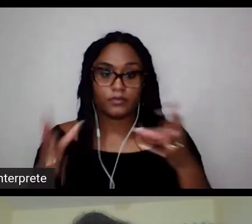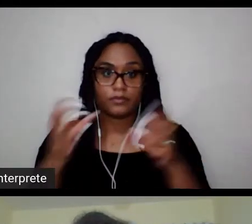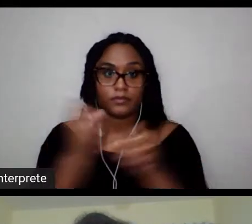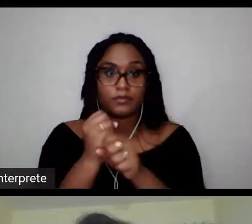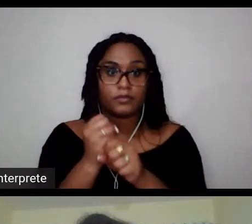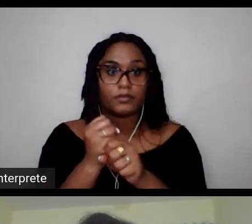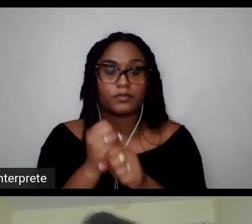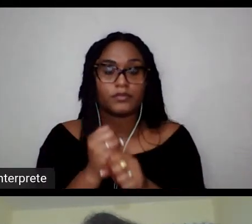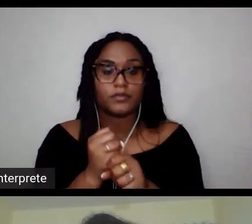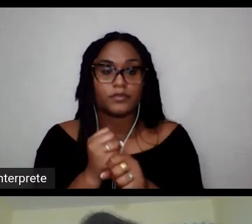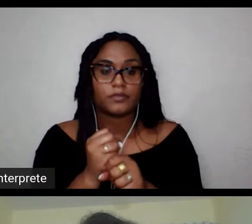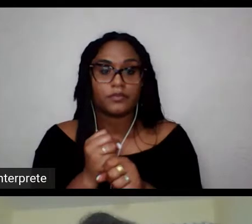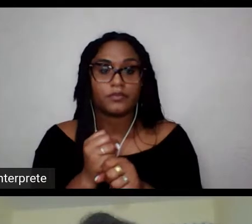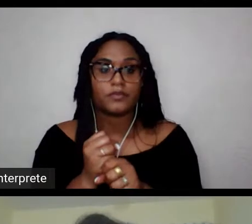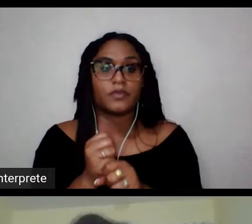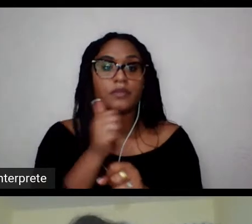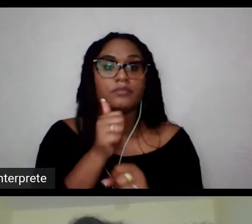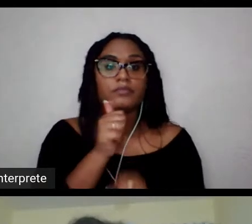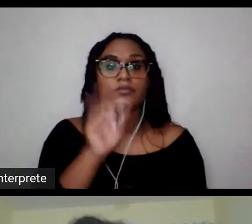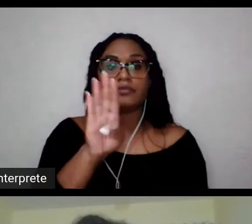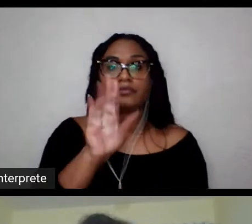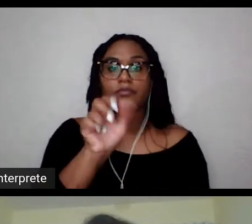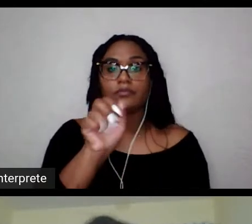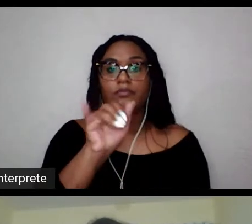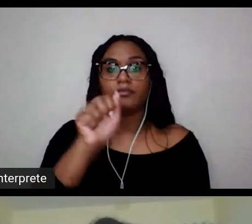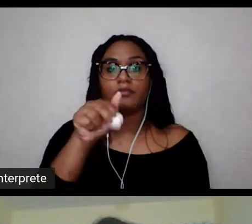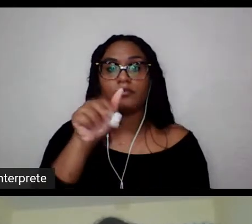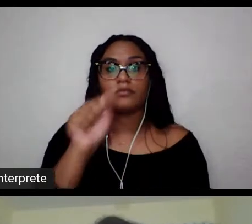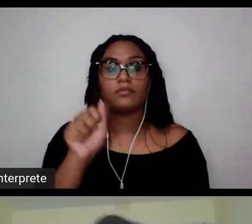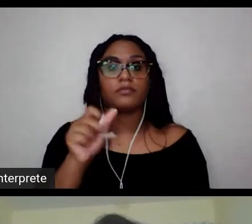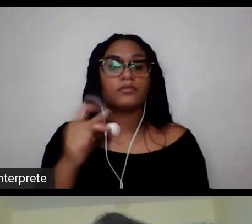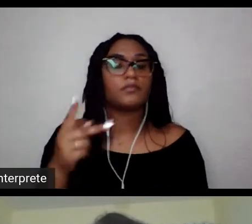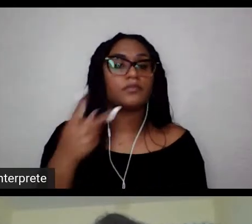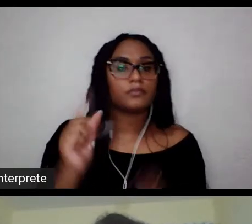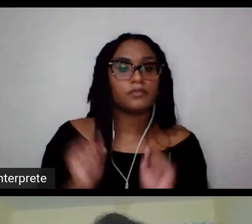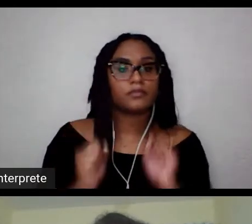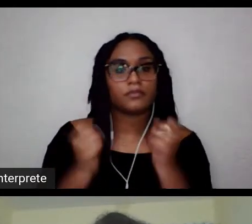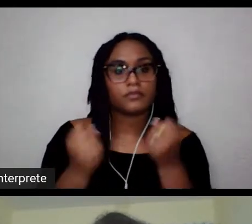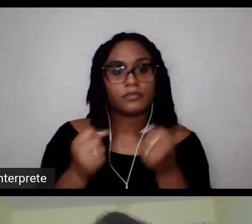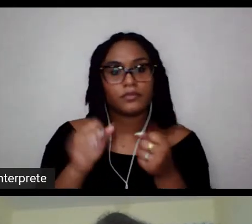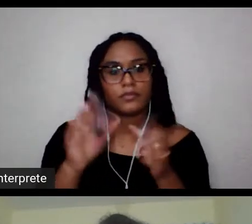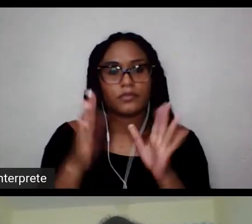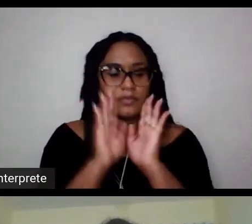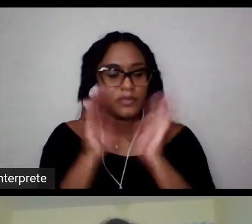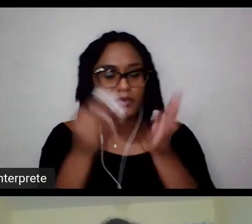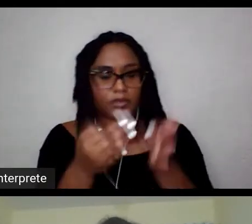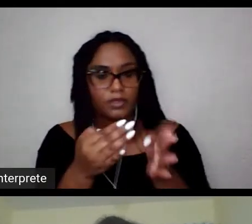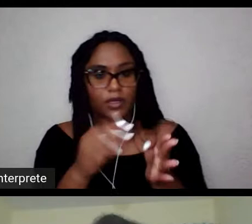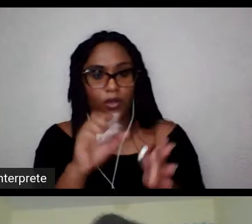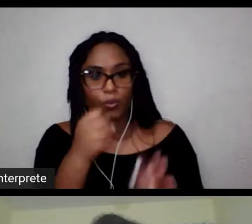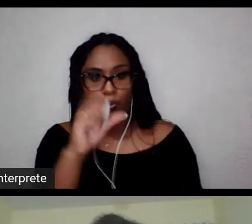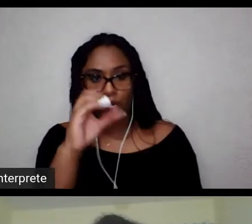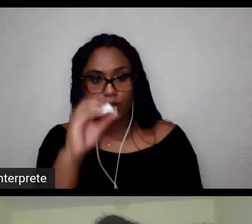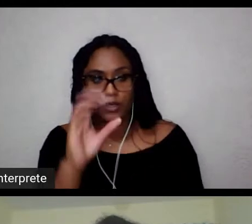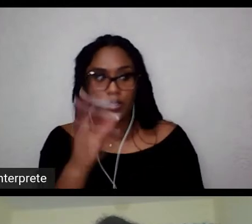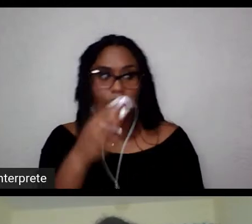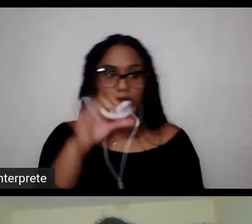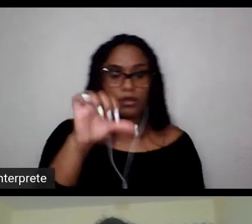baianas, localizando nesse grupo de 80 e 90 para entender de que forma